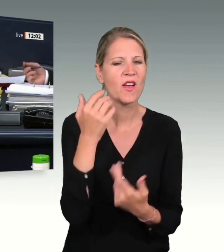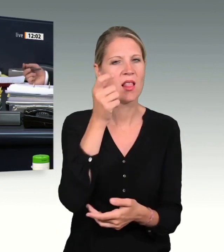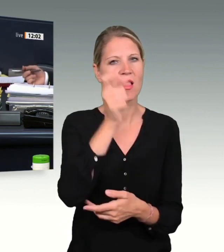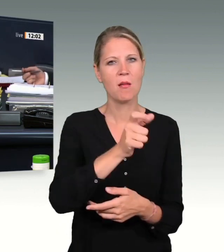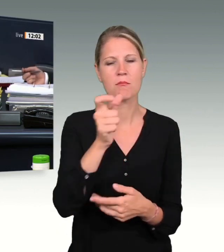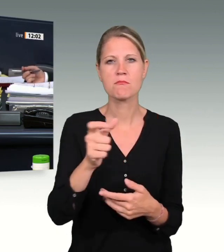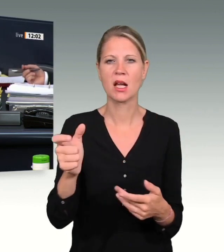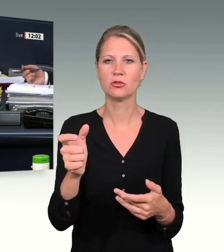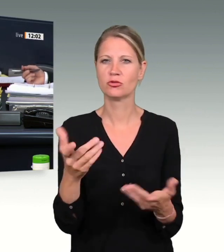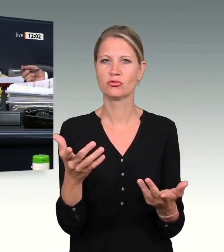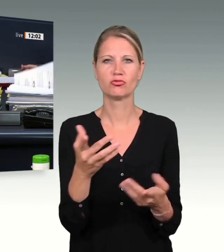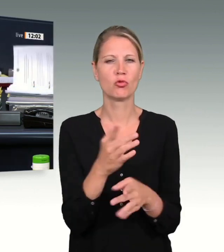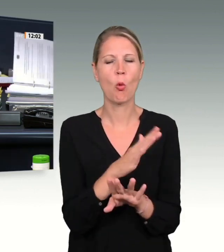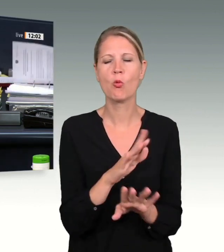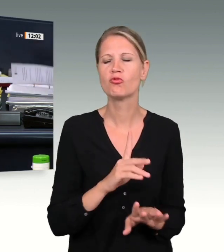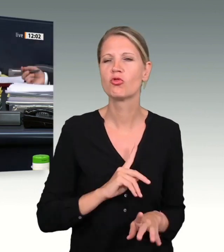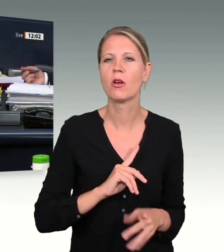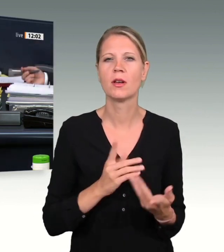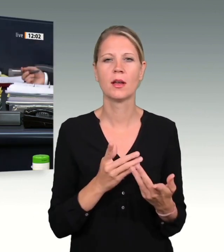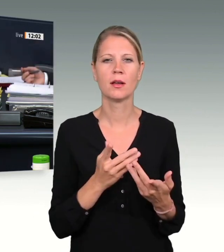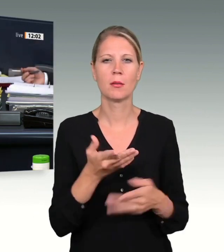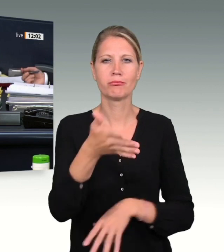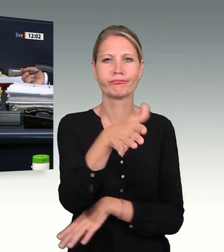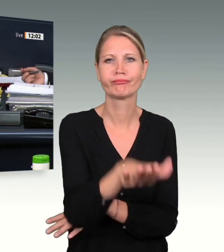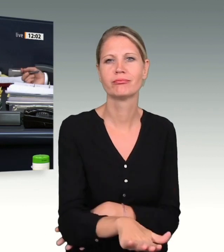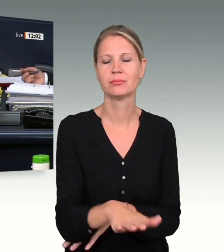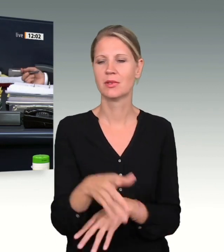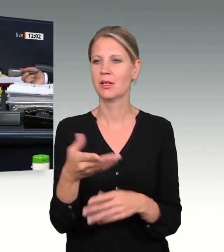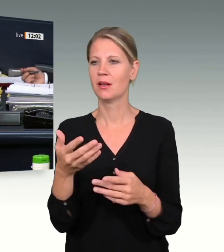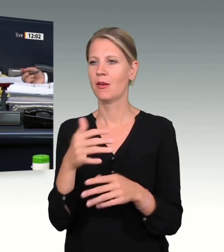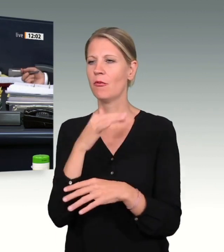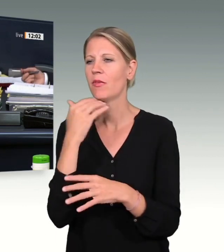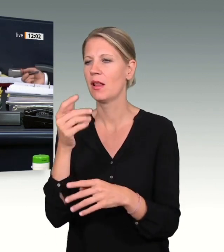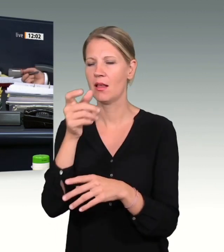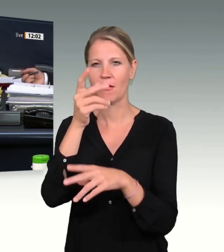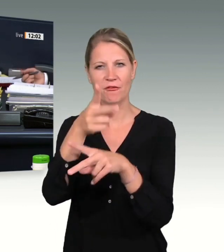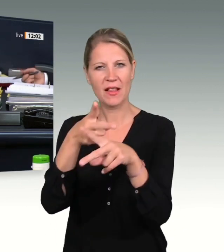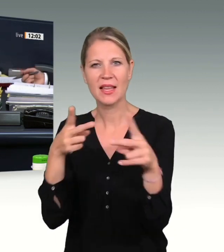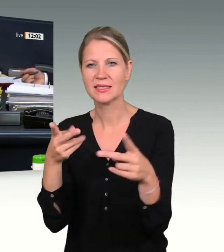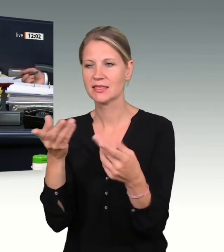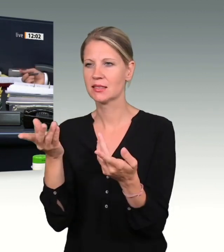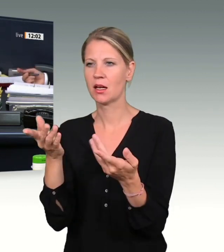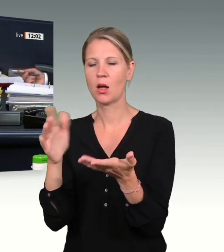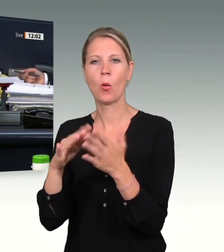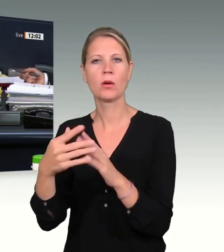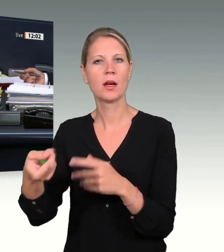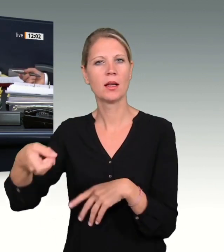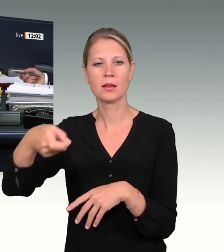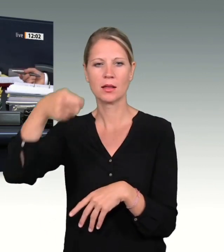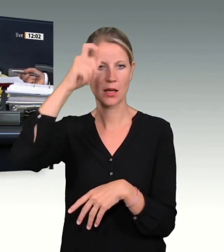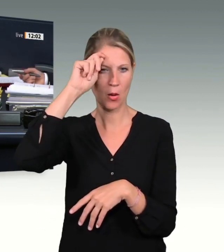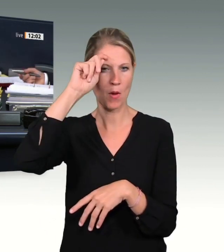verletzt oder traumatisiert wurden. Zum anderen, weil die Absicht so anmaßend war,